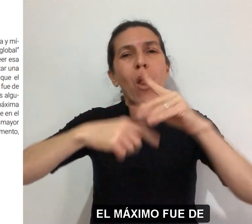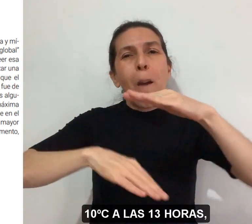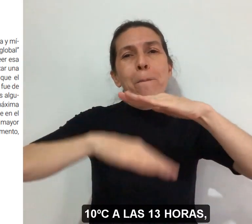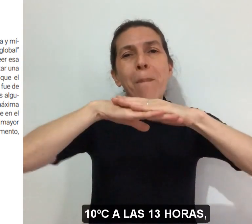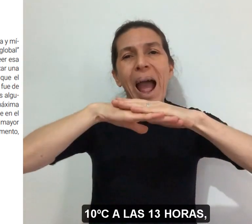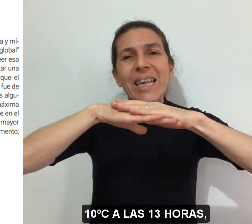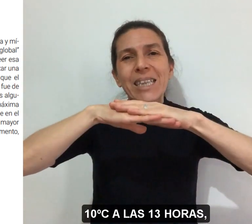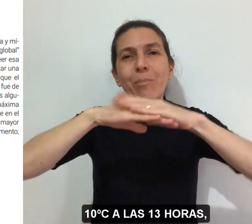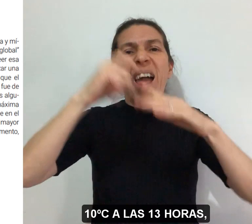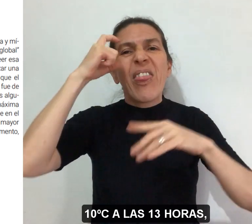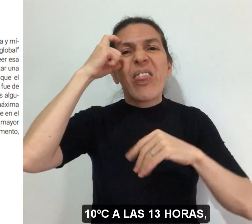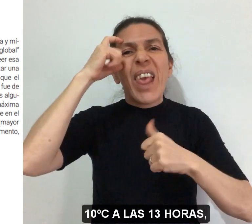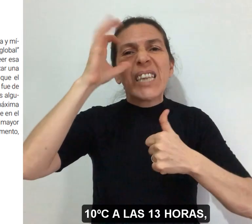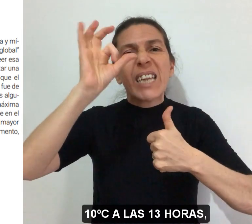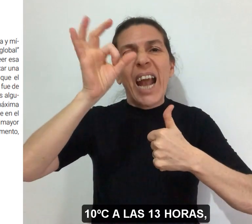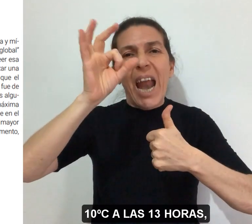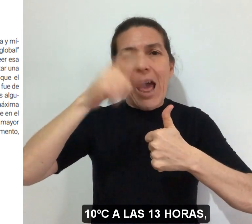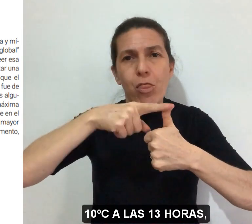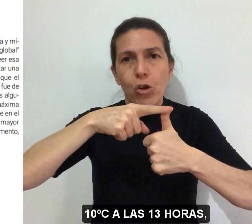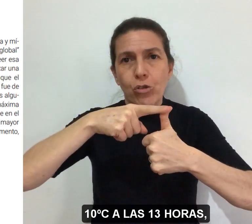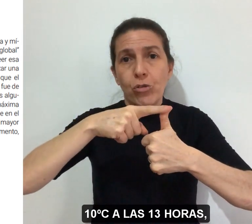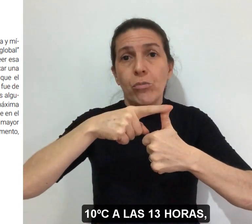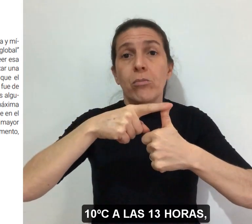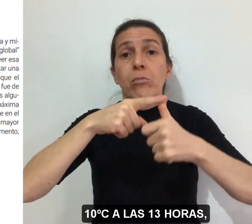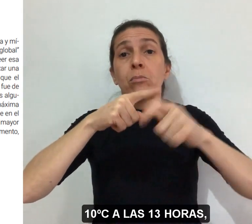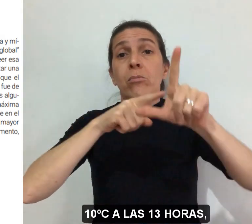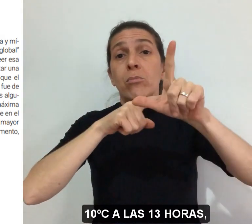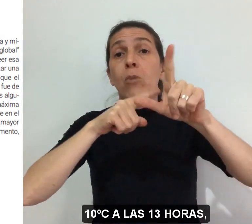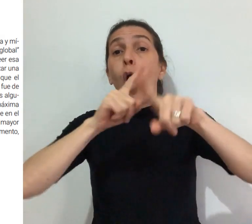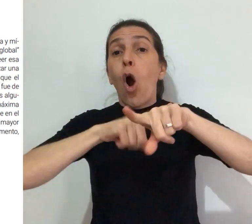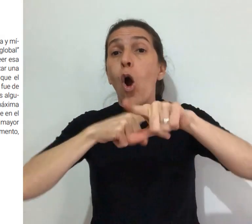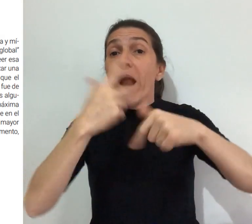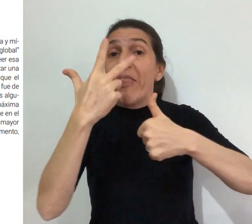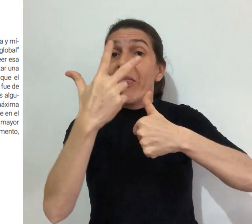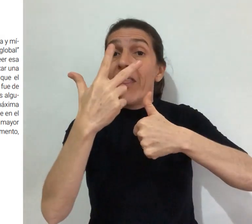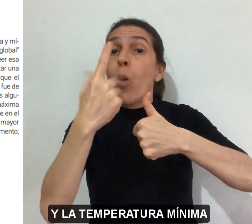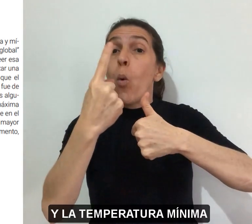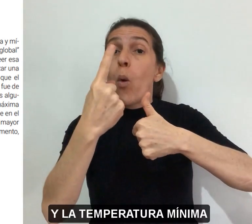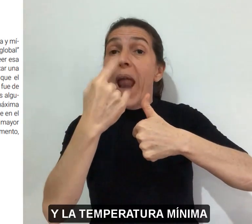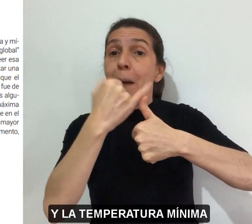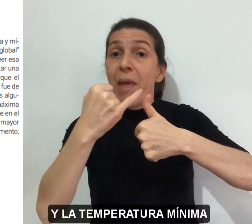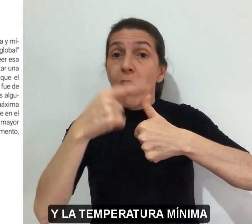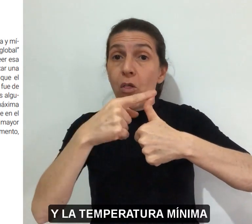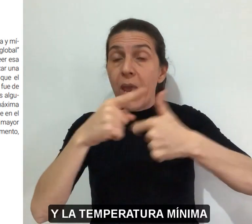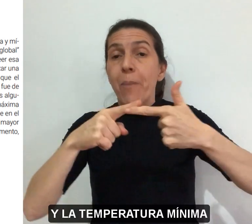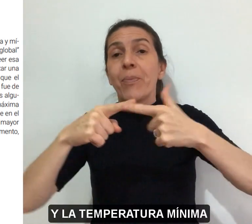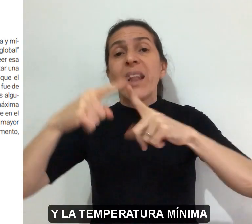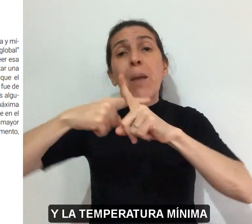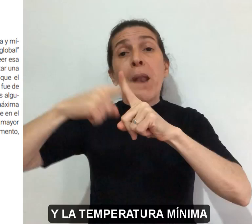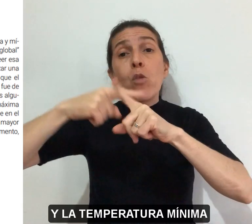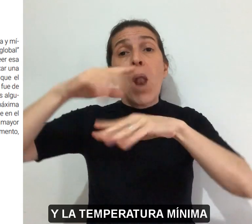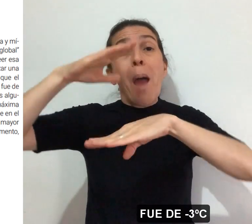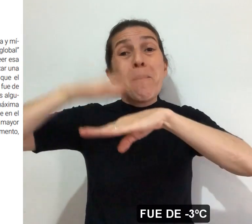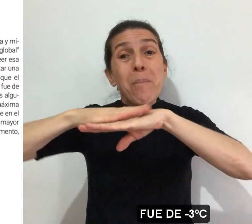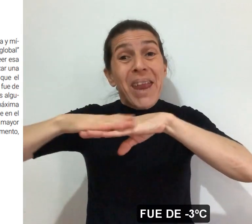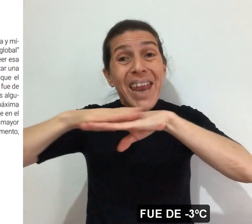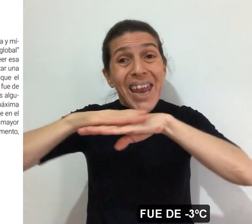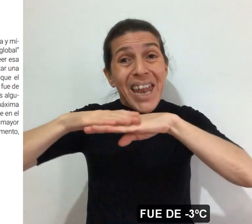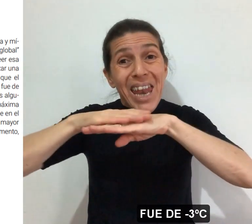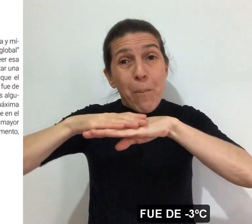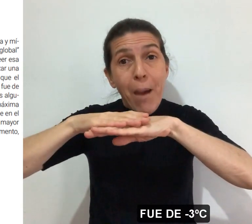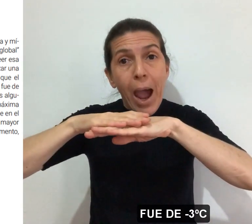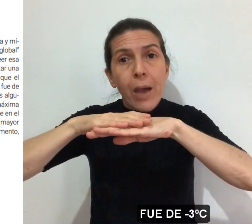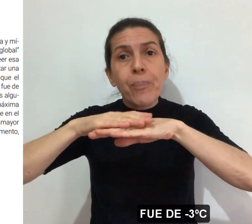máximo fue de 10 grados centígrados a las 13 horas, y la temperatura mínima